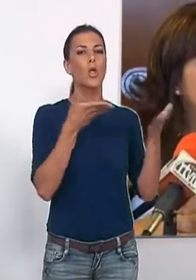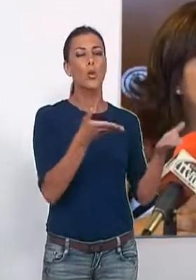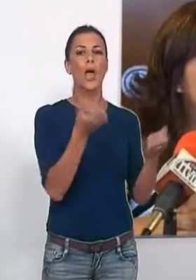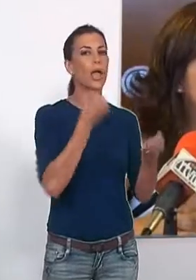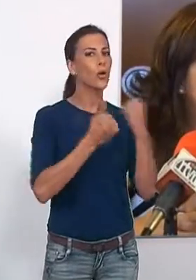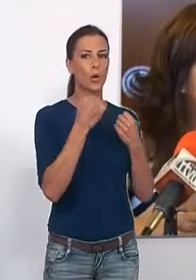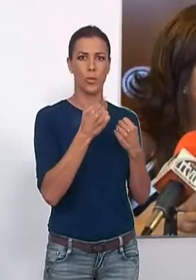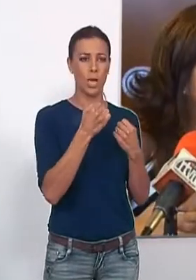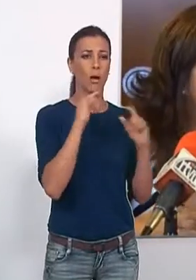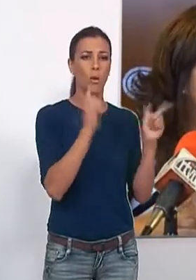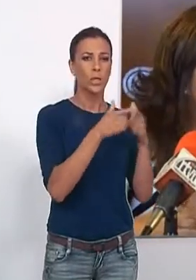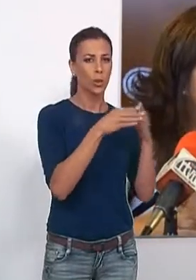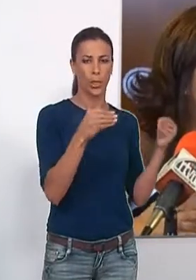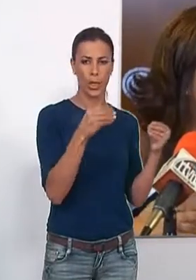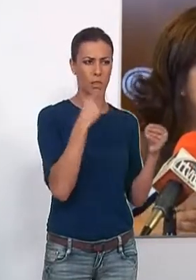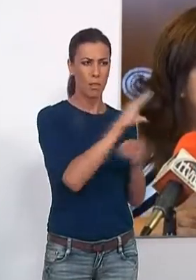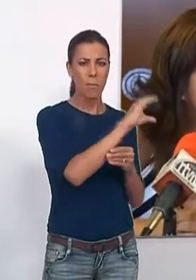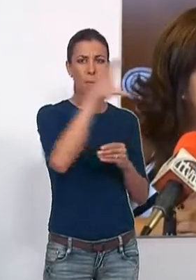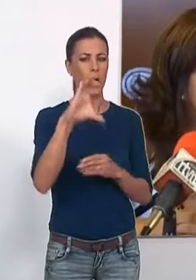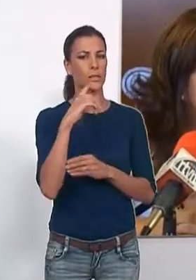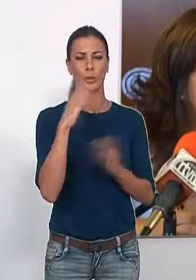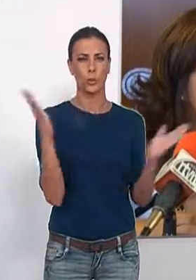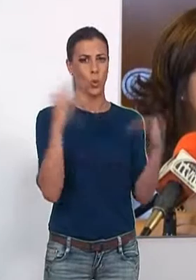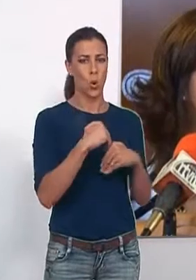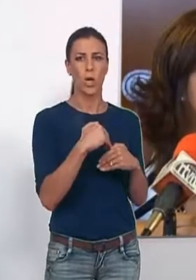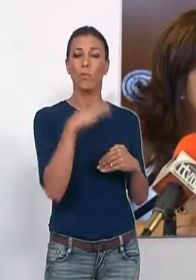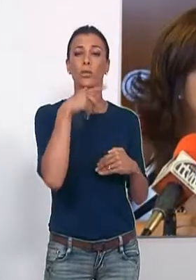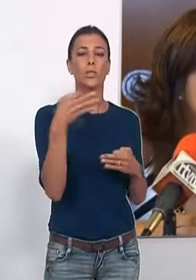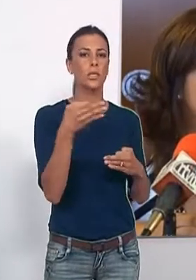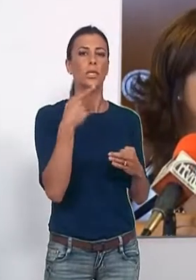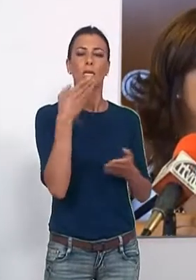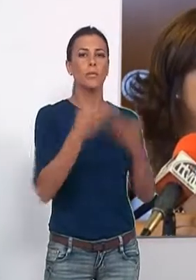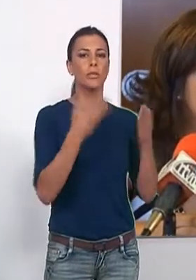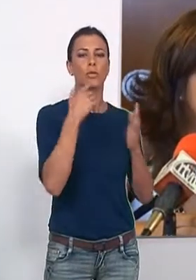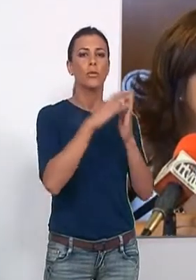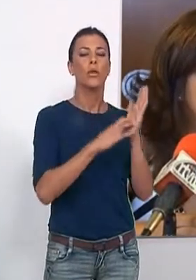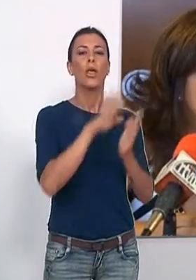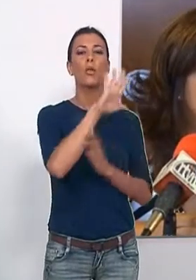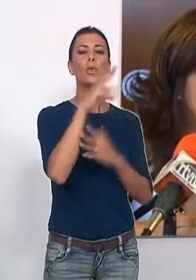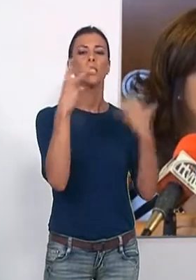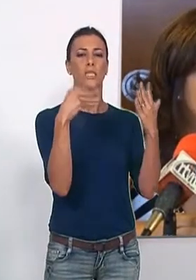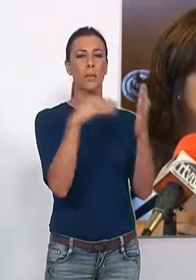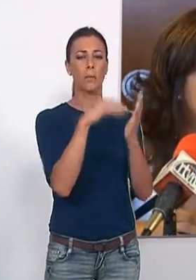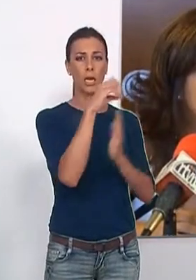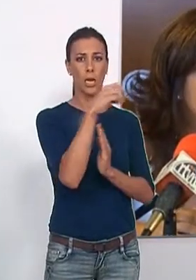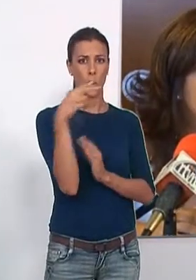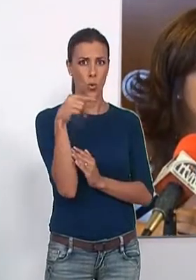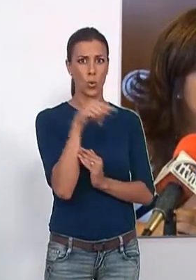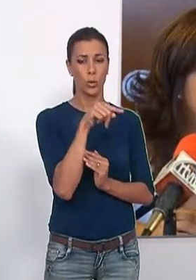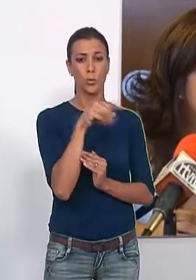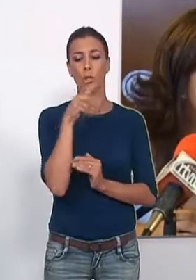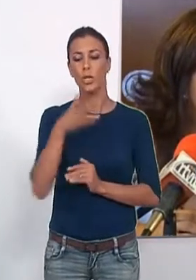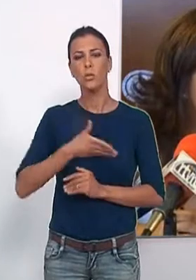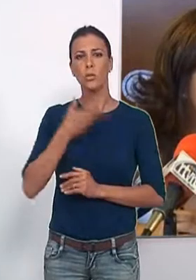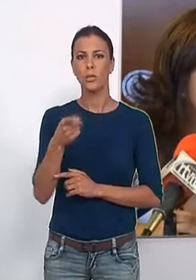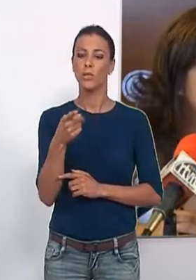económica por parte de la Junta de Andalucía, que ha reducido la inversión en 57.000 euros, mientras que